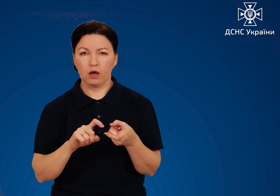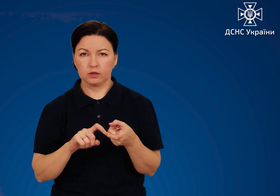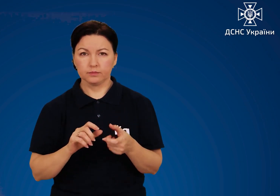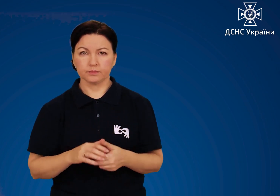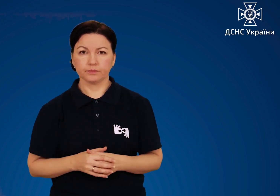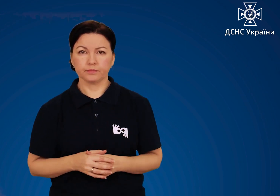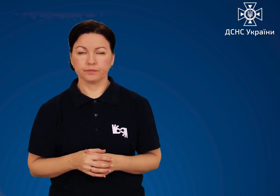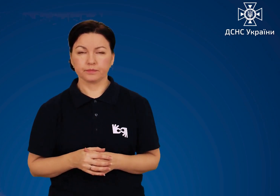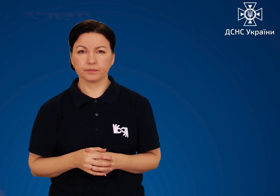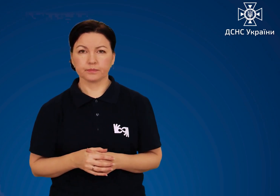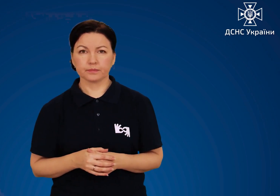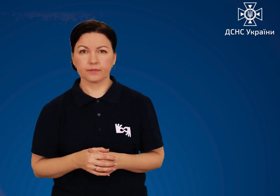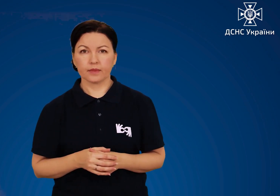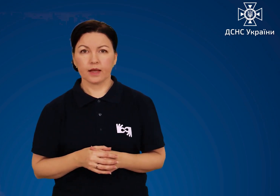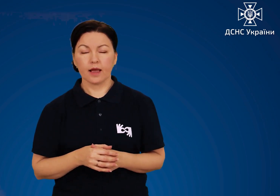заземлюючий контакт.